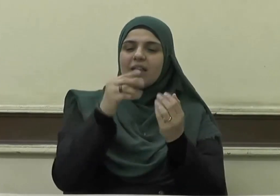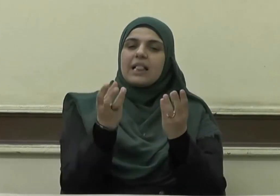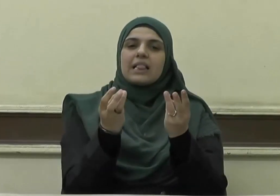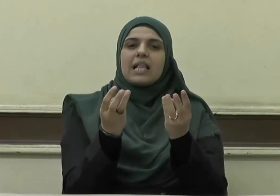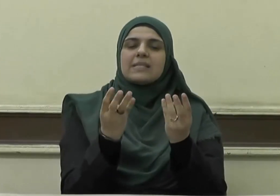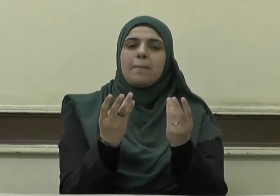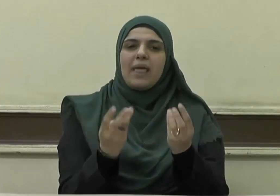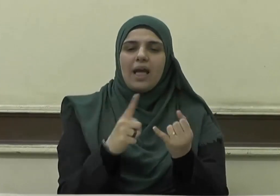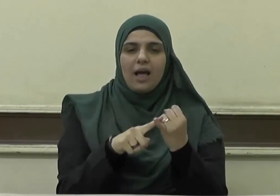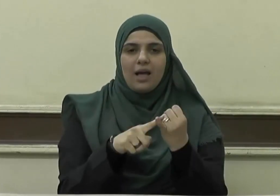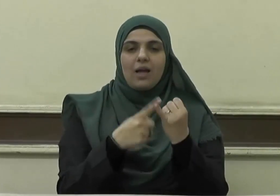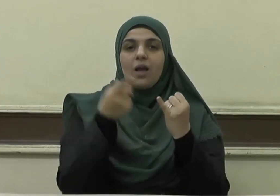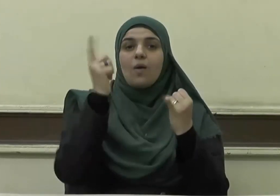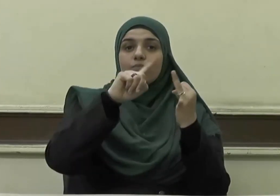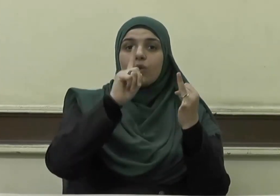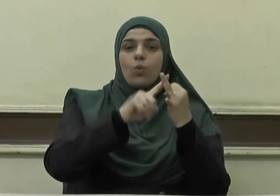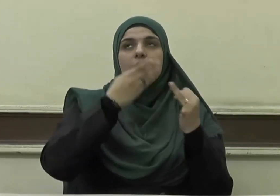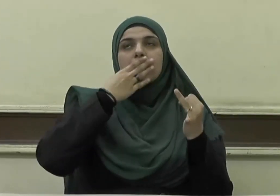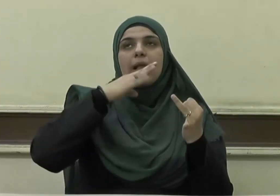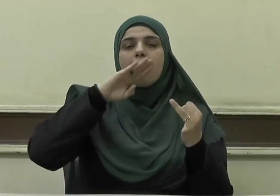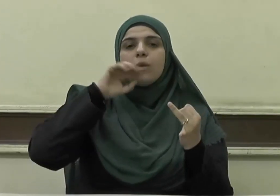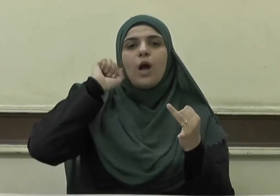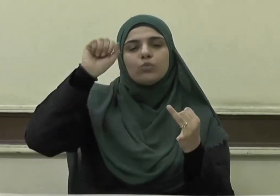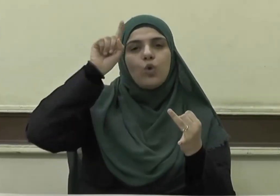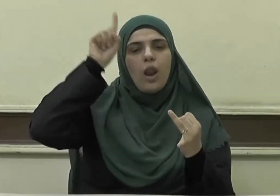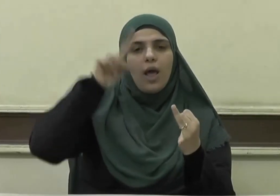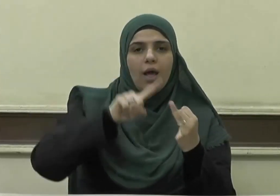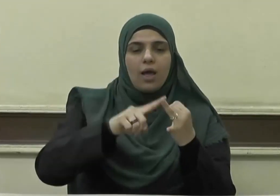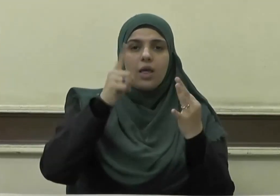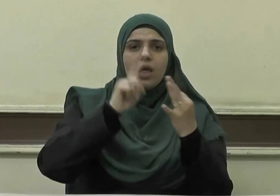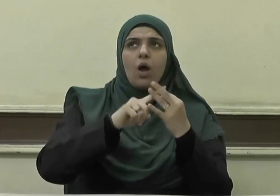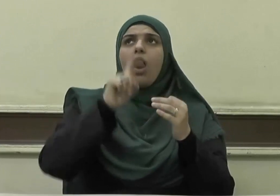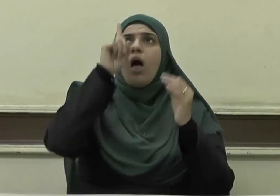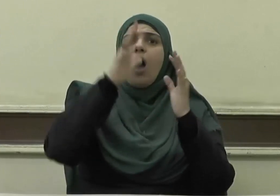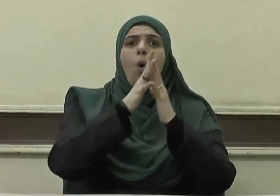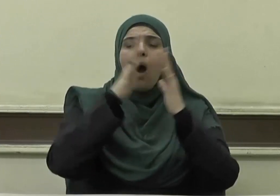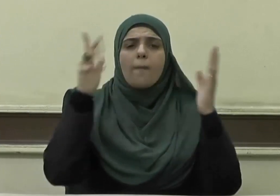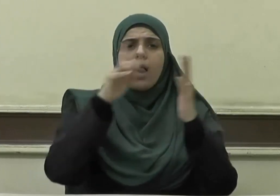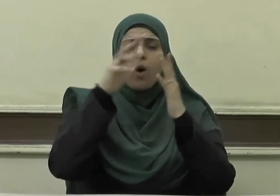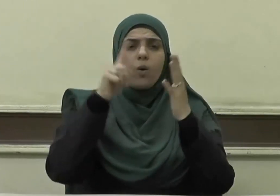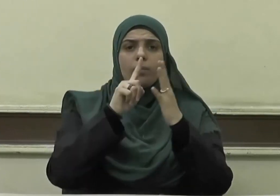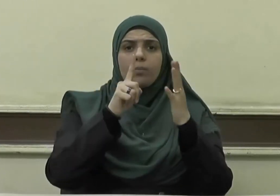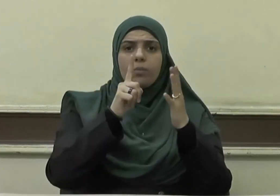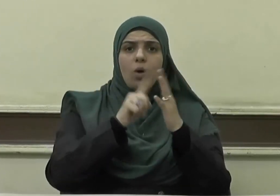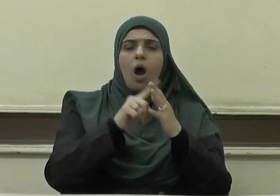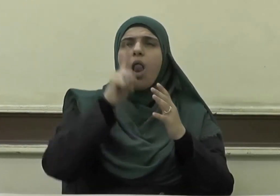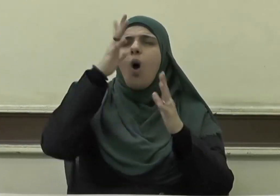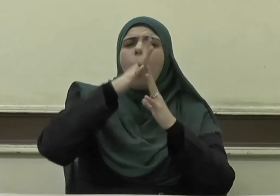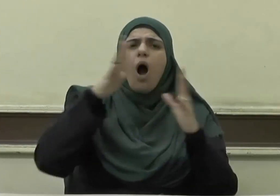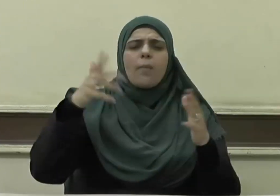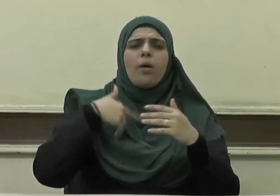والتحميد والتكبير والتهليل والأمر